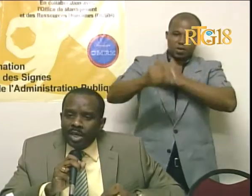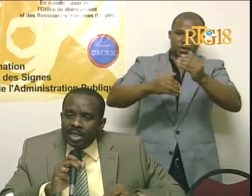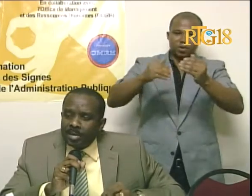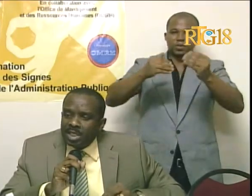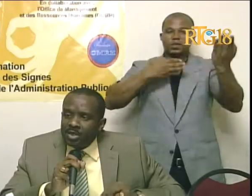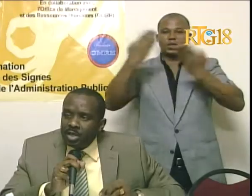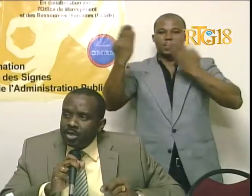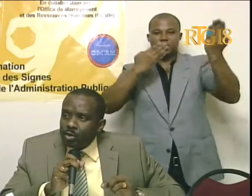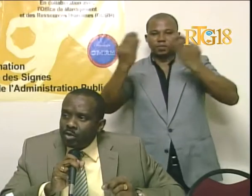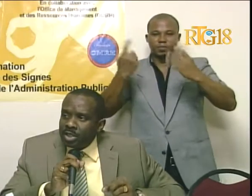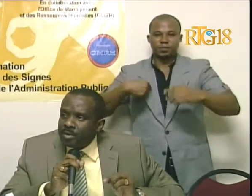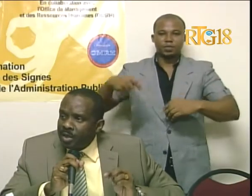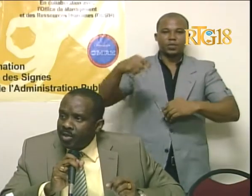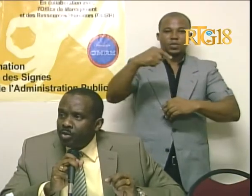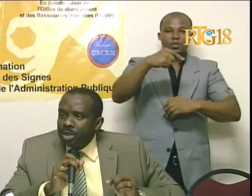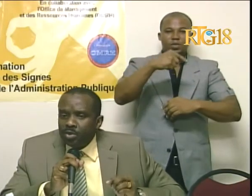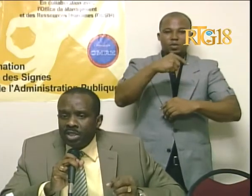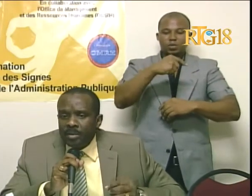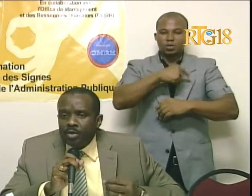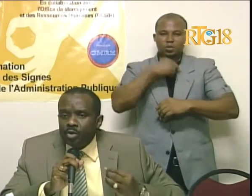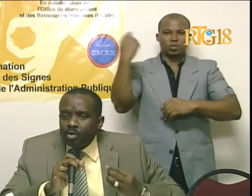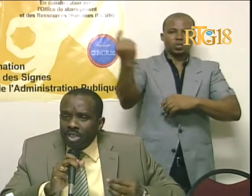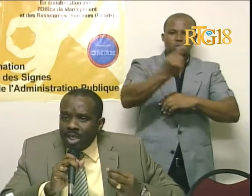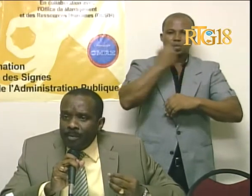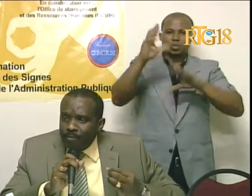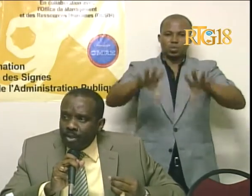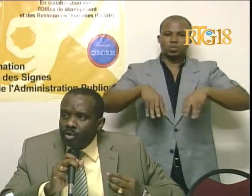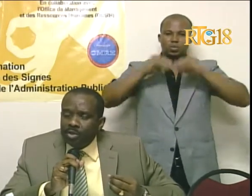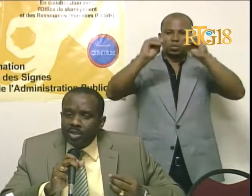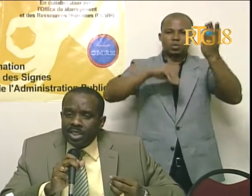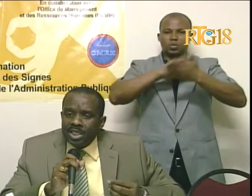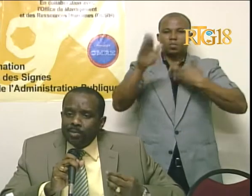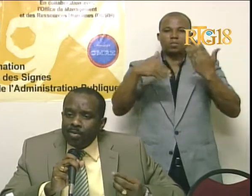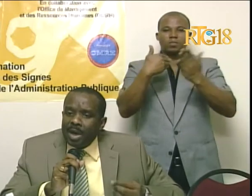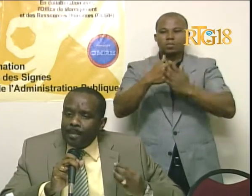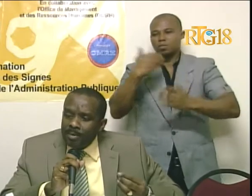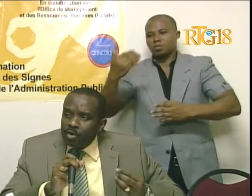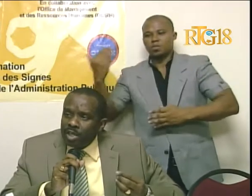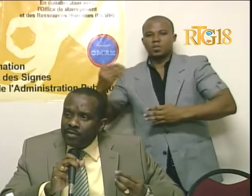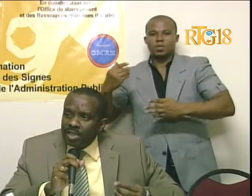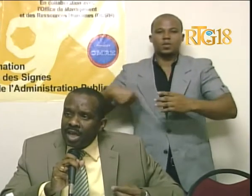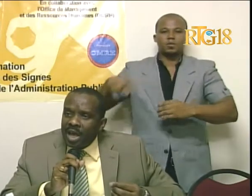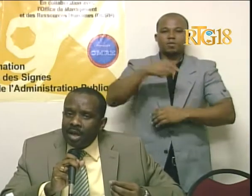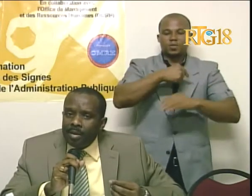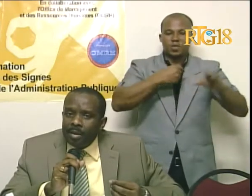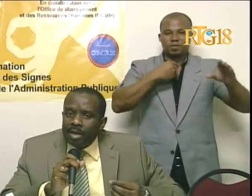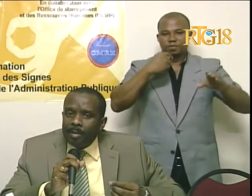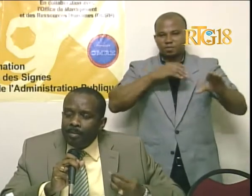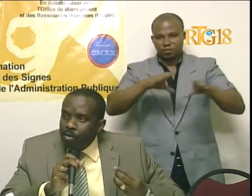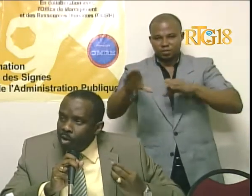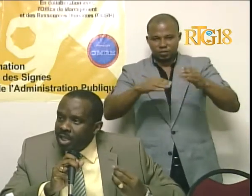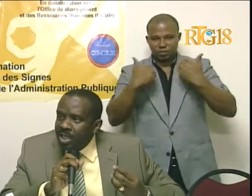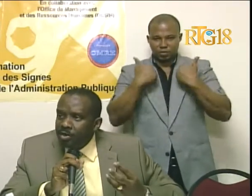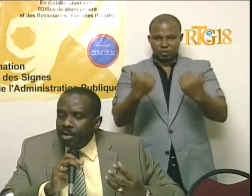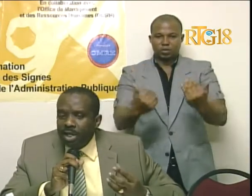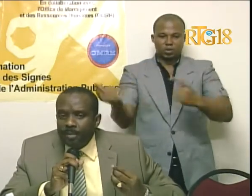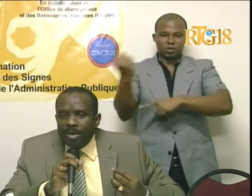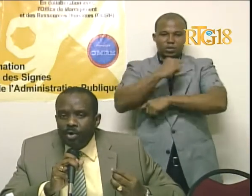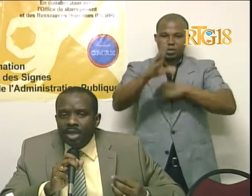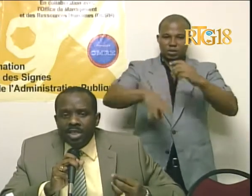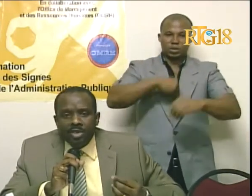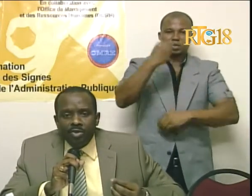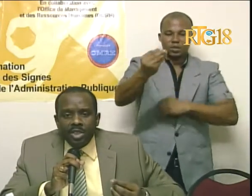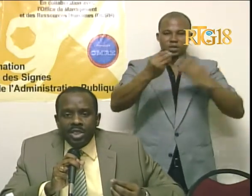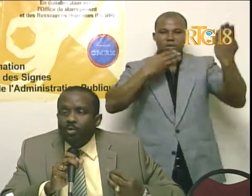bay sou konsep servis, jounen jodia, paske tout sa na pou fe, jounen jodia, se pou n baye pi bon servis a, pi go klien nou an,